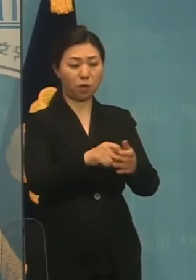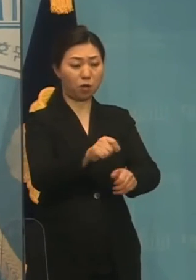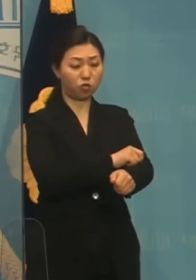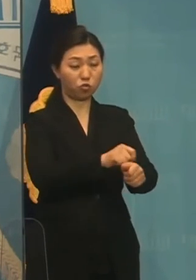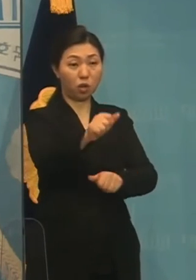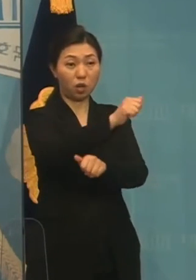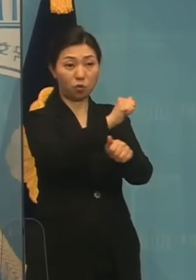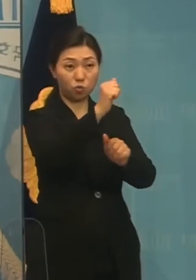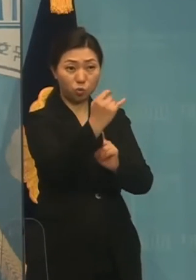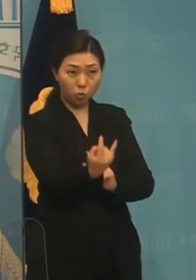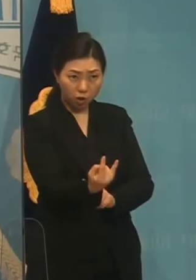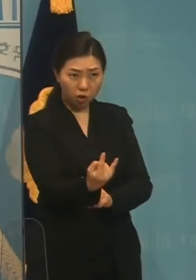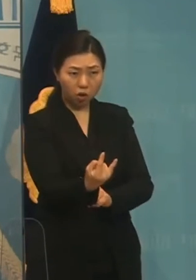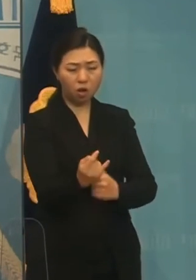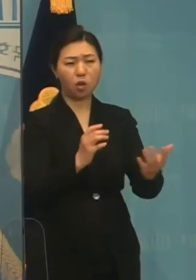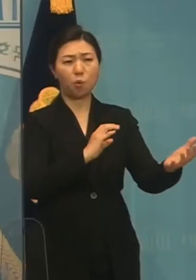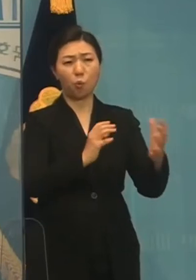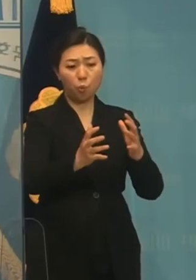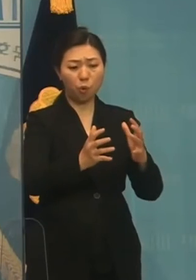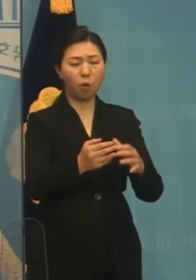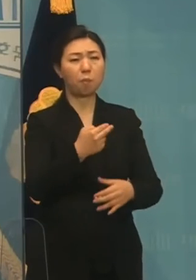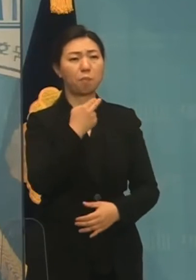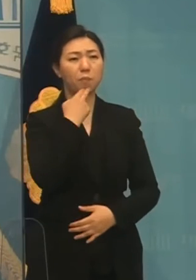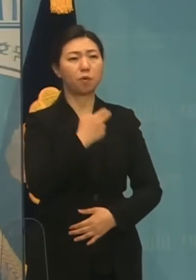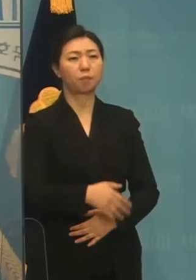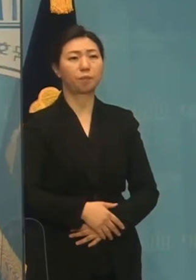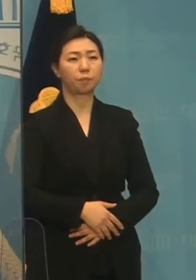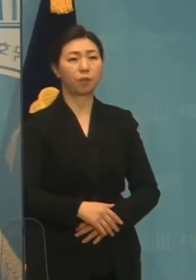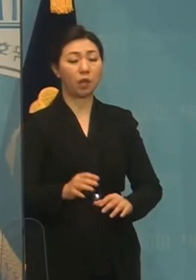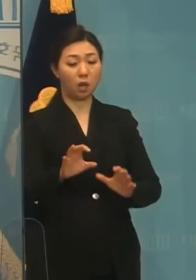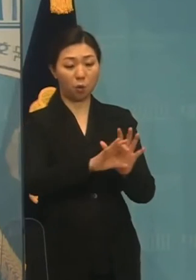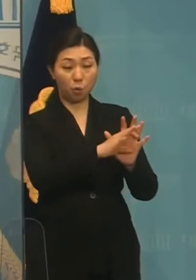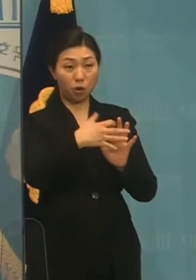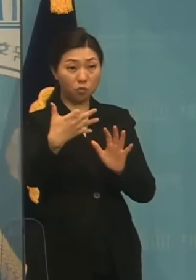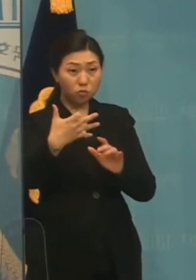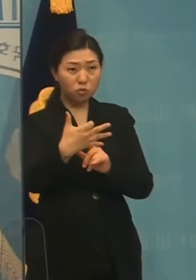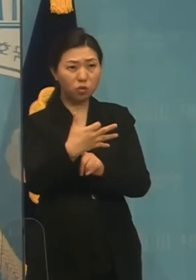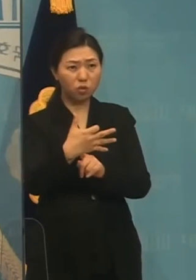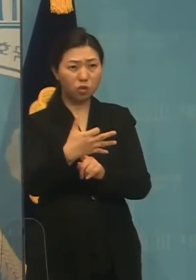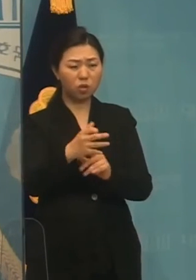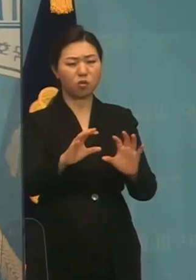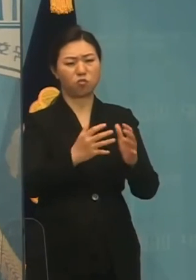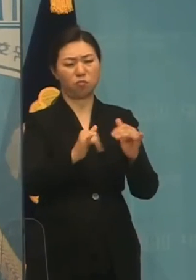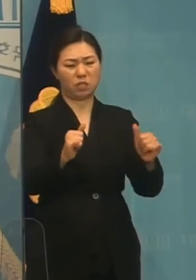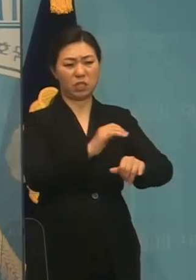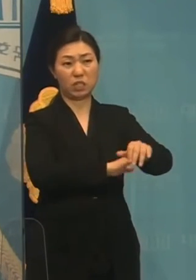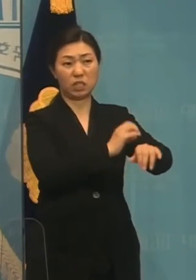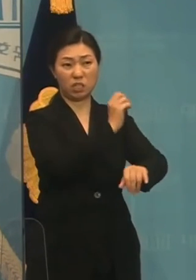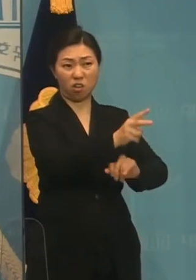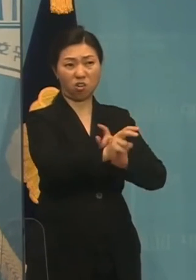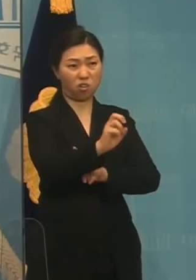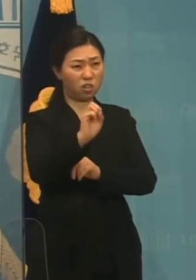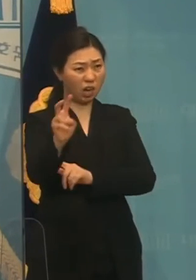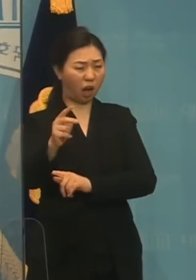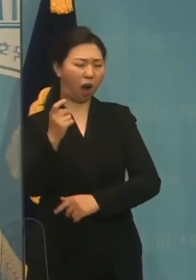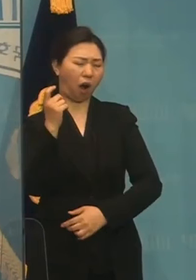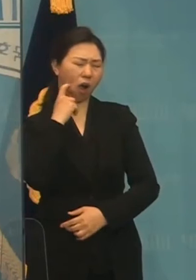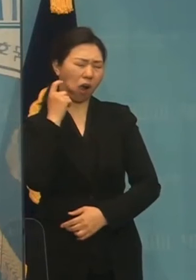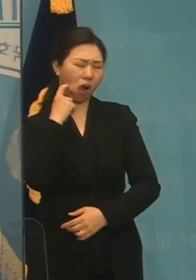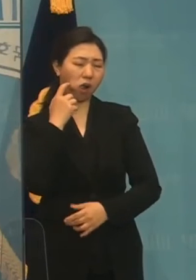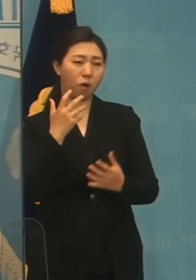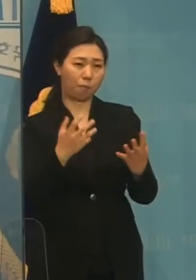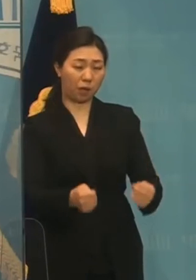온대반대 없습니다. 코로나 민생회복은 거대한가의 빗말, 즉, 거짓말이었습니다.